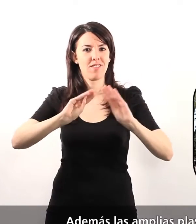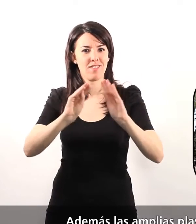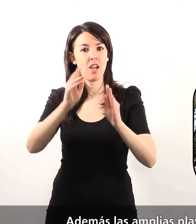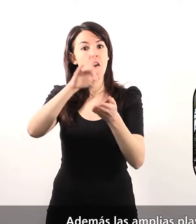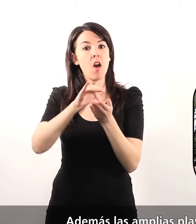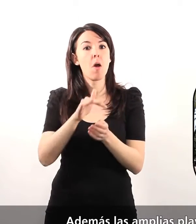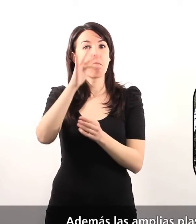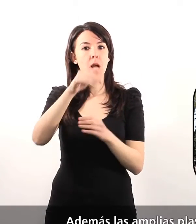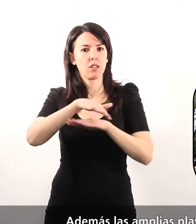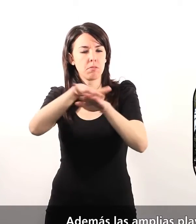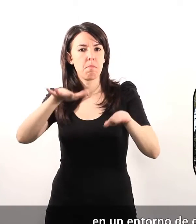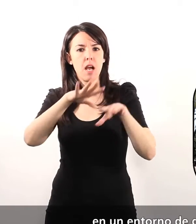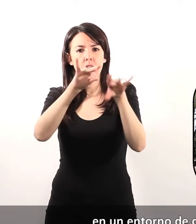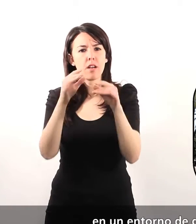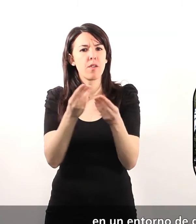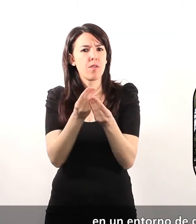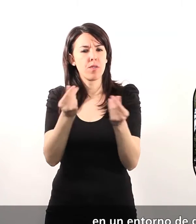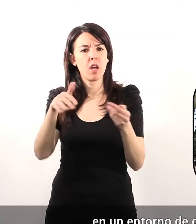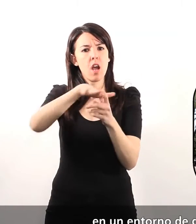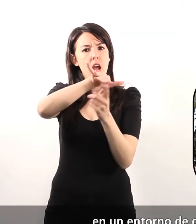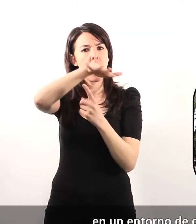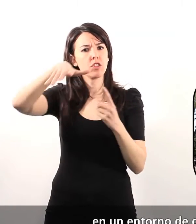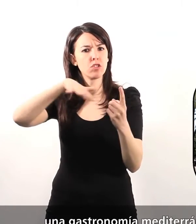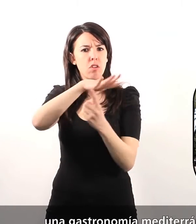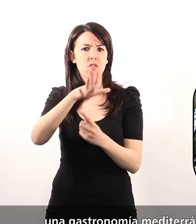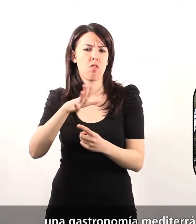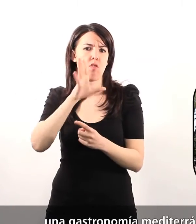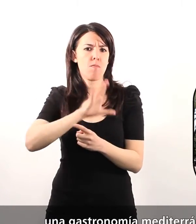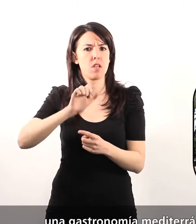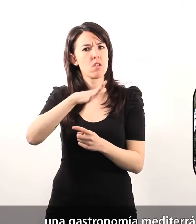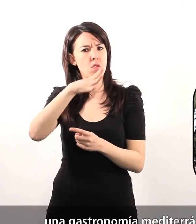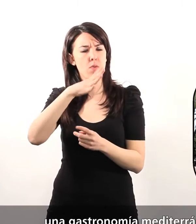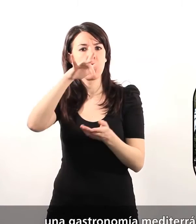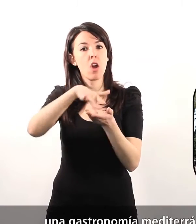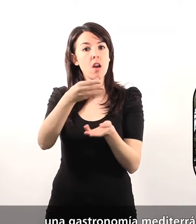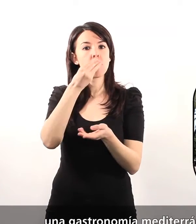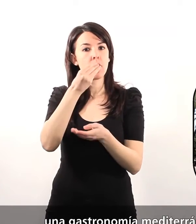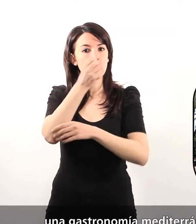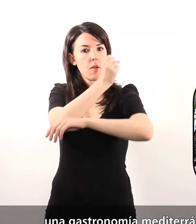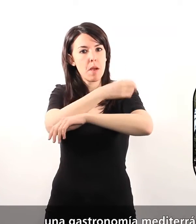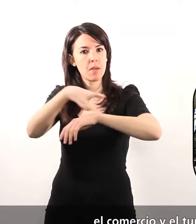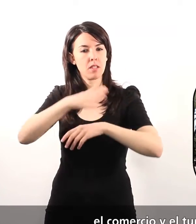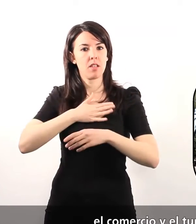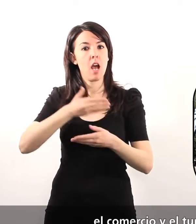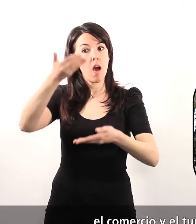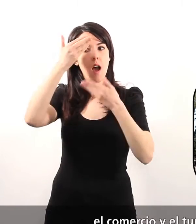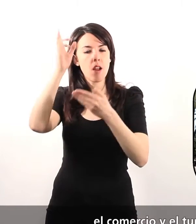las amplias playas de arena fina en un entorno de gran belleza, una gastronomía mediterránea de raíces árabes, el comercio y el